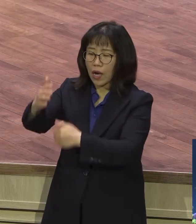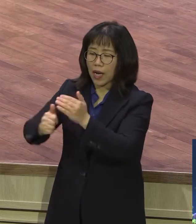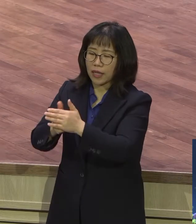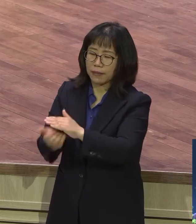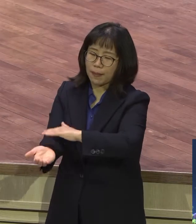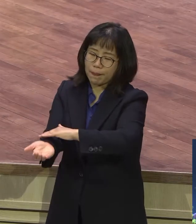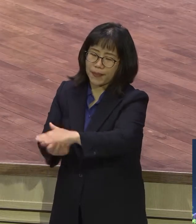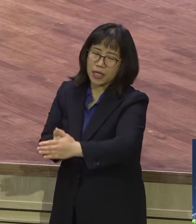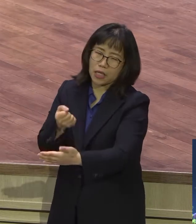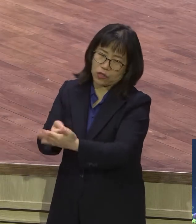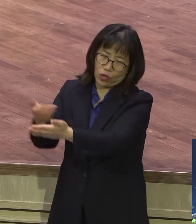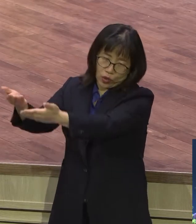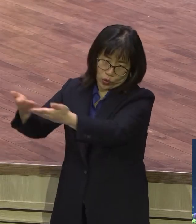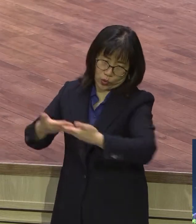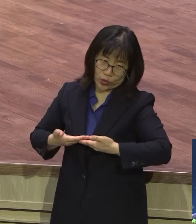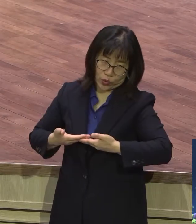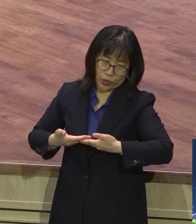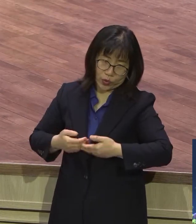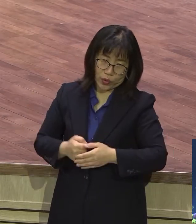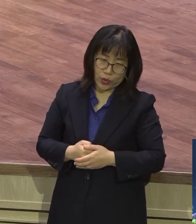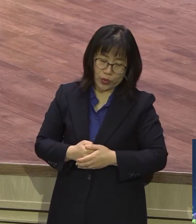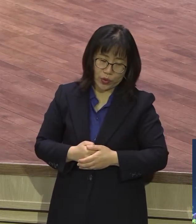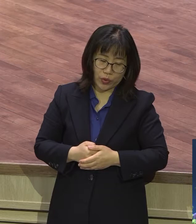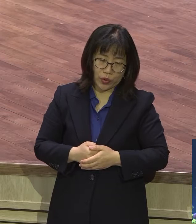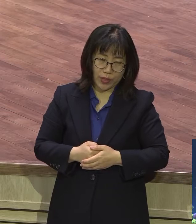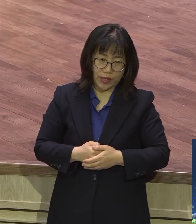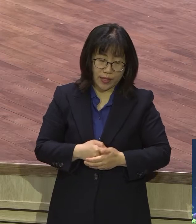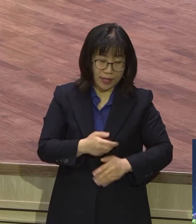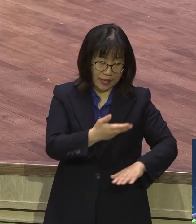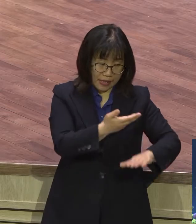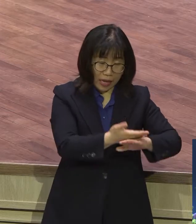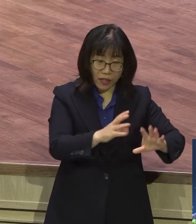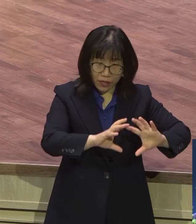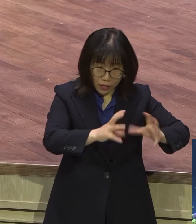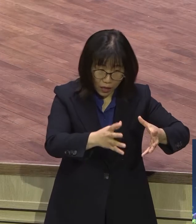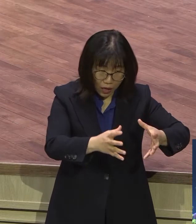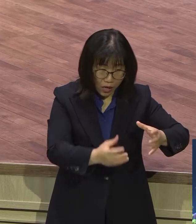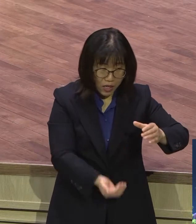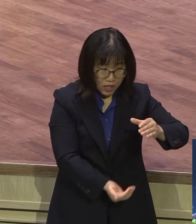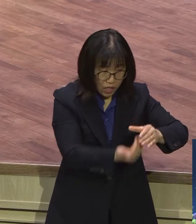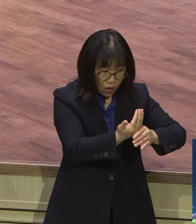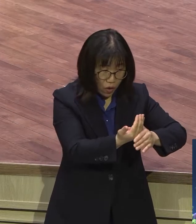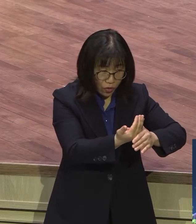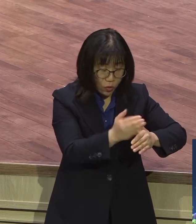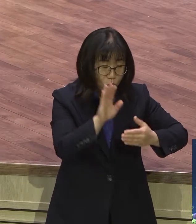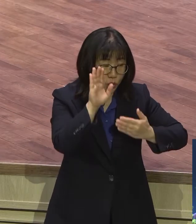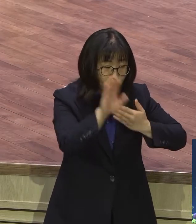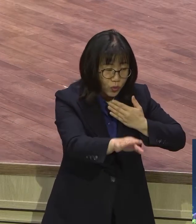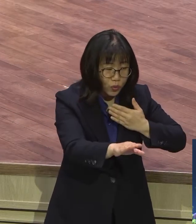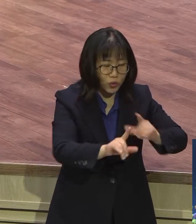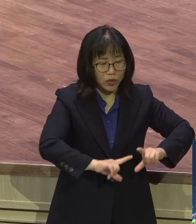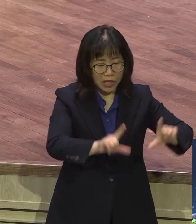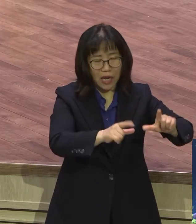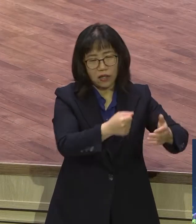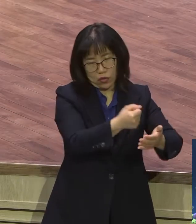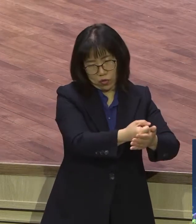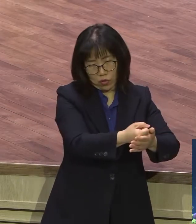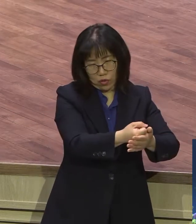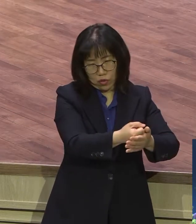하나님께서 절기를 미리 정했어요. 미리 정해놓고 그 절기에 맞는 사건을 일으켰다 이 말이에요. 그만큼